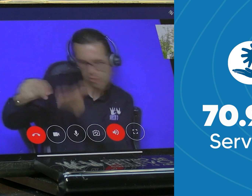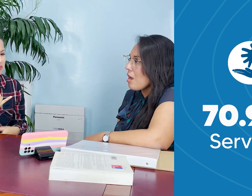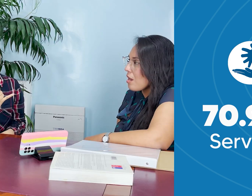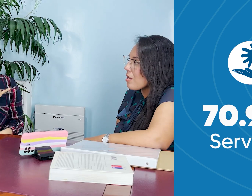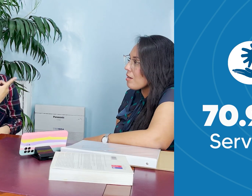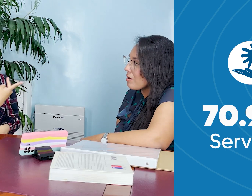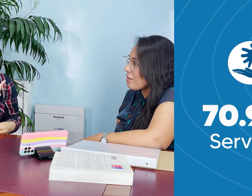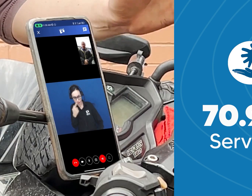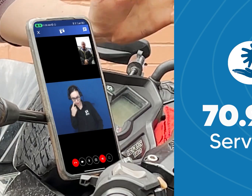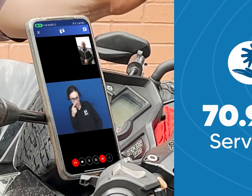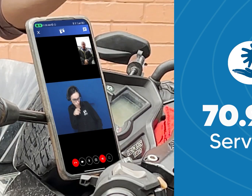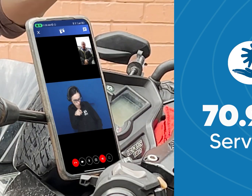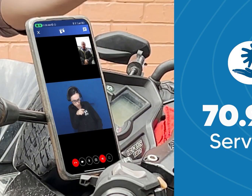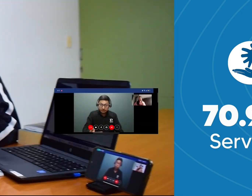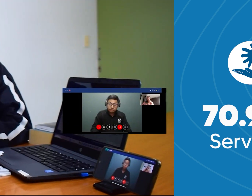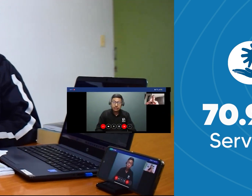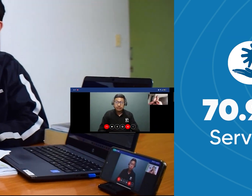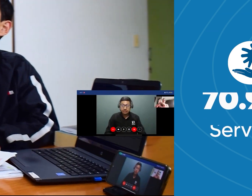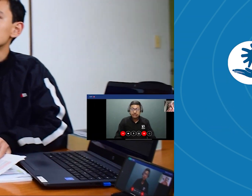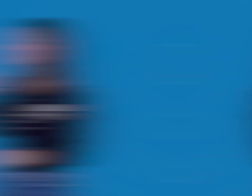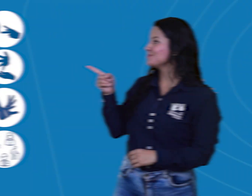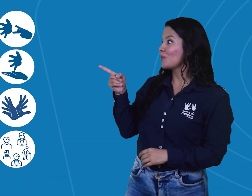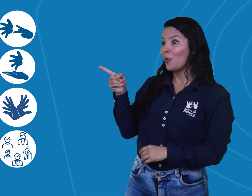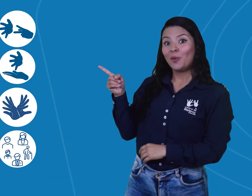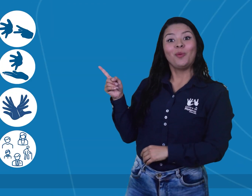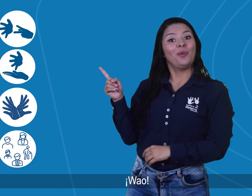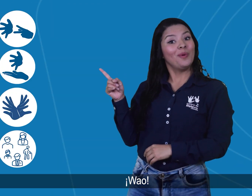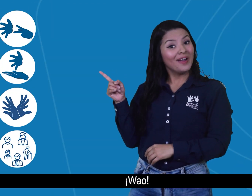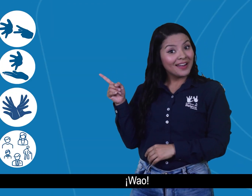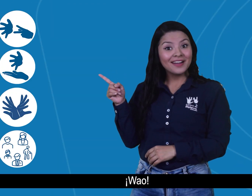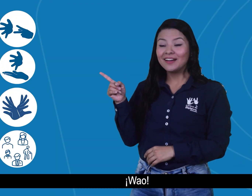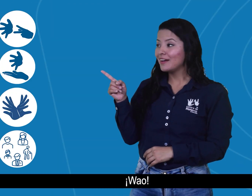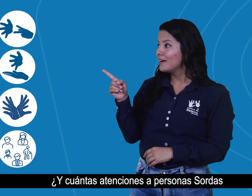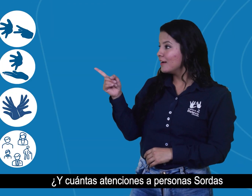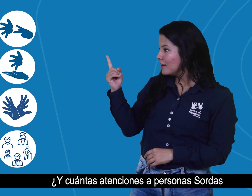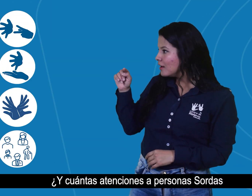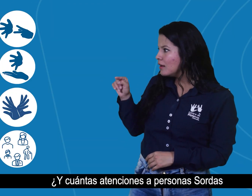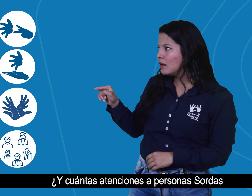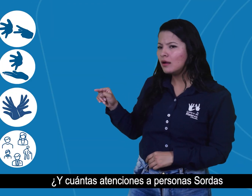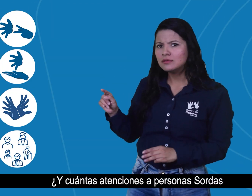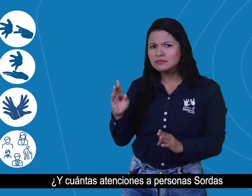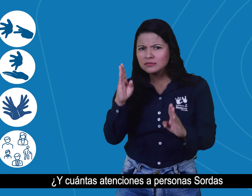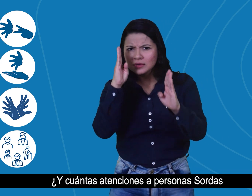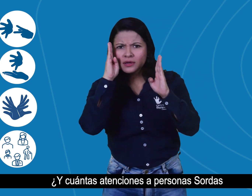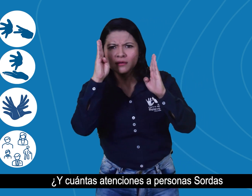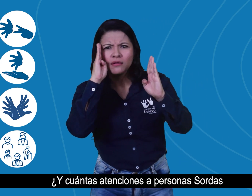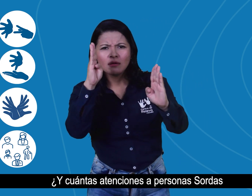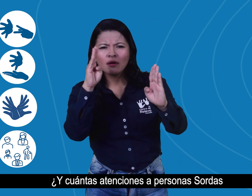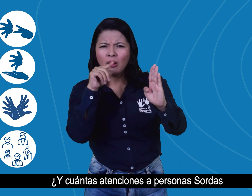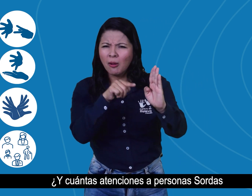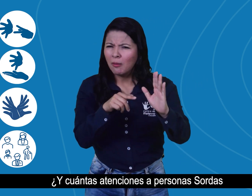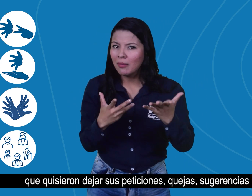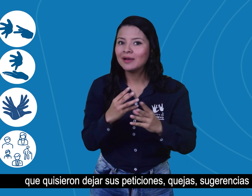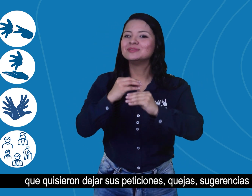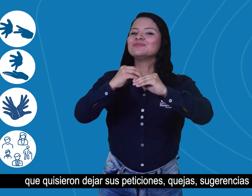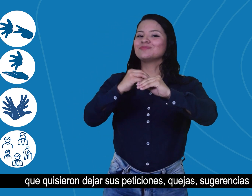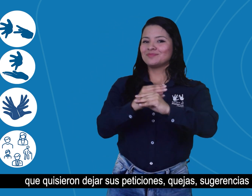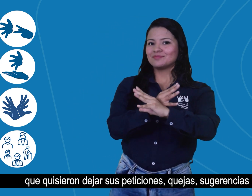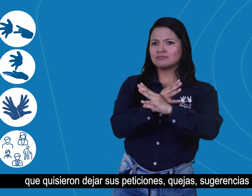70.995 servicios. ¡Guau! ¿Y cuántas atenciones a personas sordas que quisieron dejar